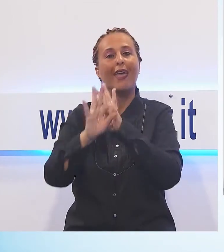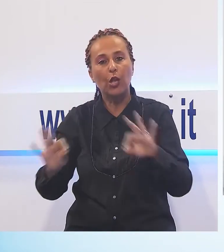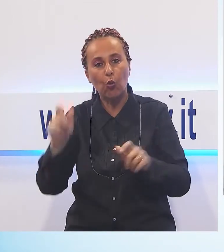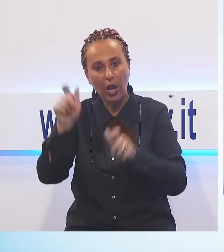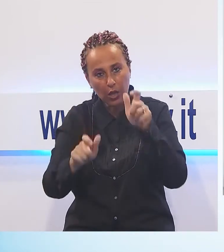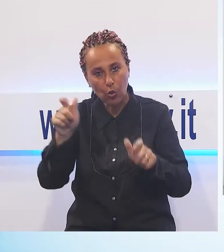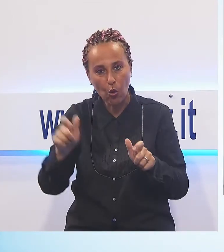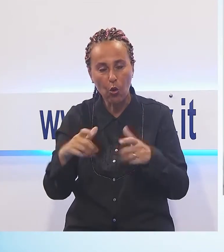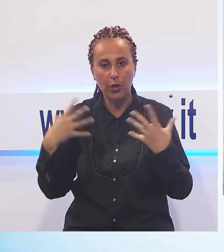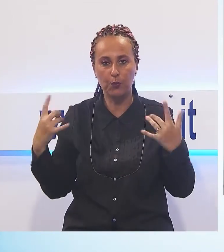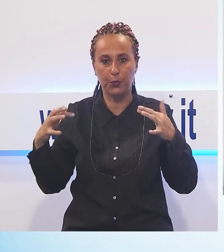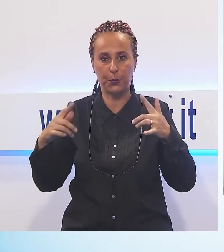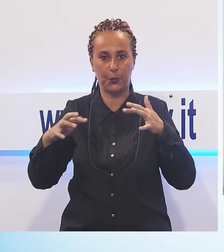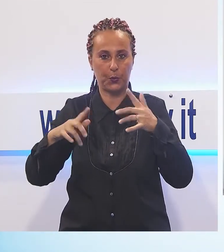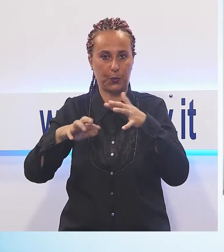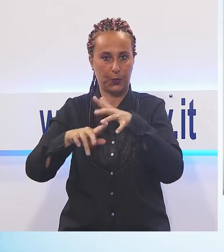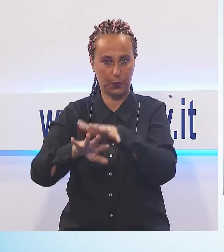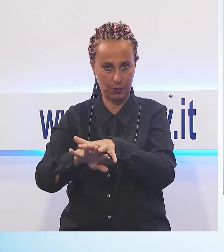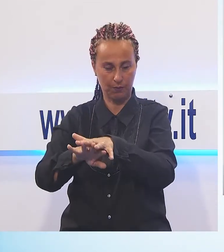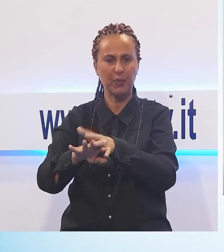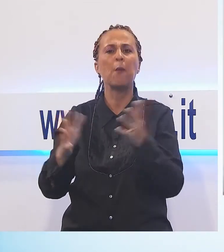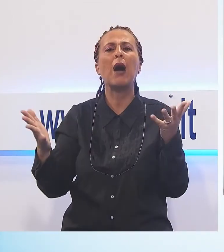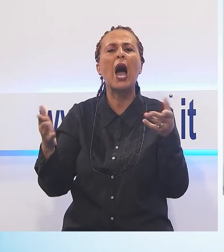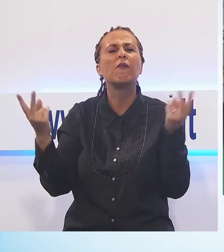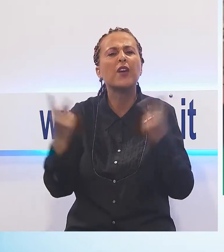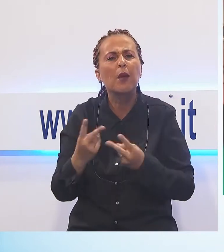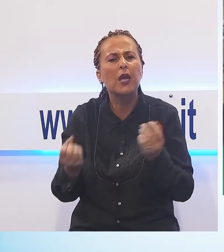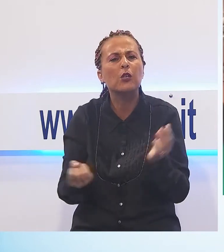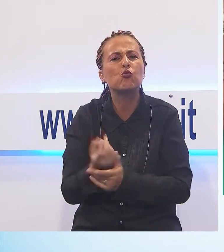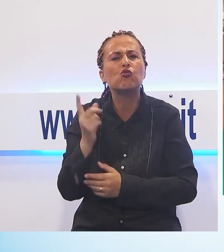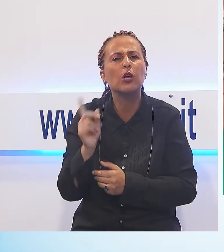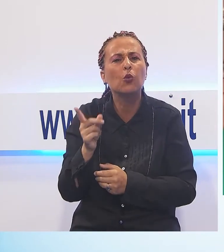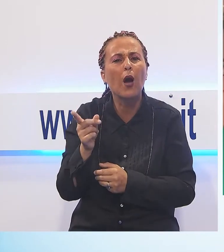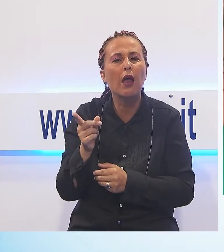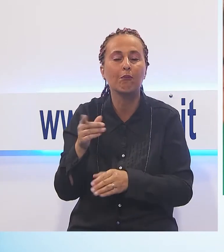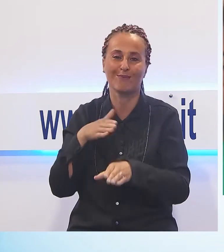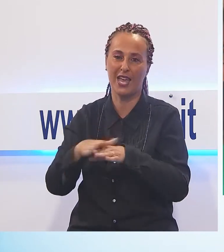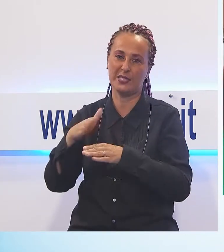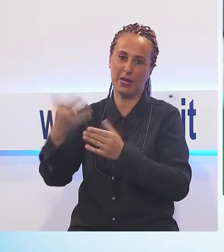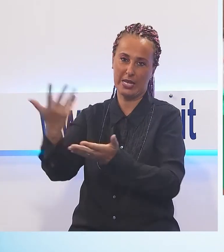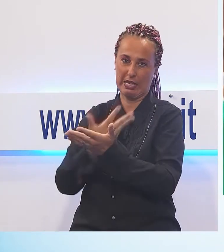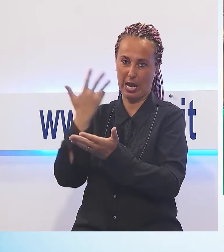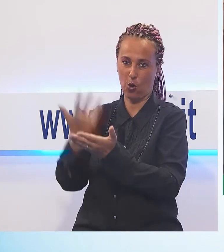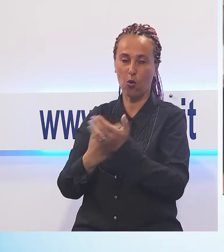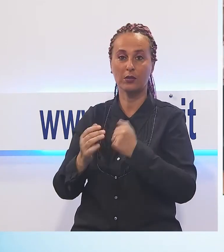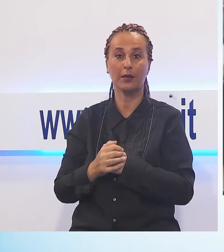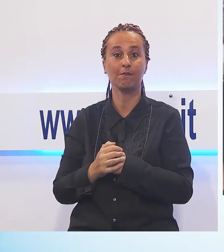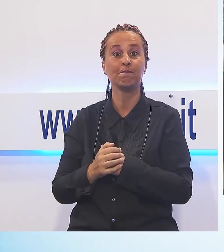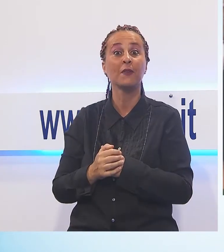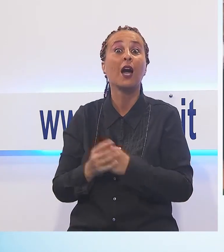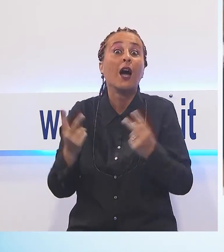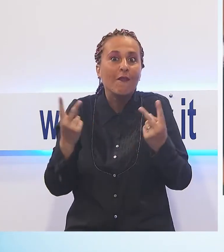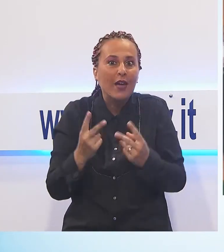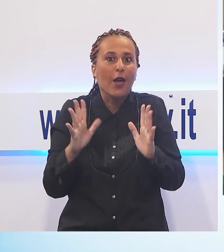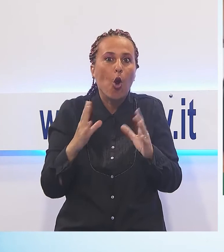trovati. Ecco poi, cosa è successo? Ascoltiamo innanzitutto Luca. Allora, innanzitutto